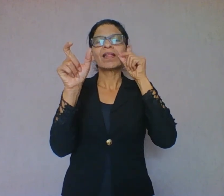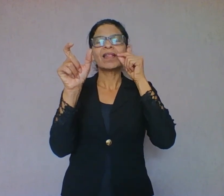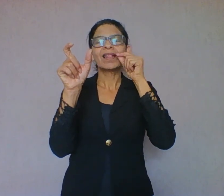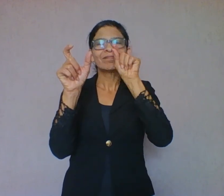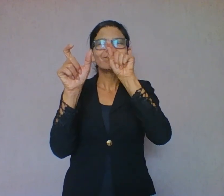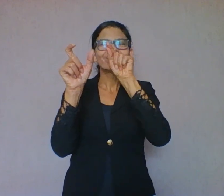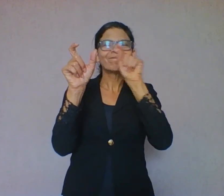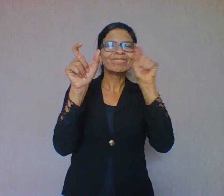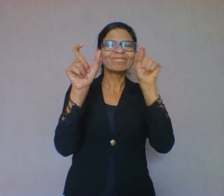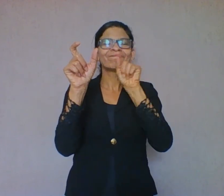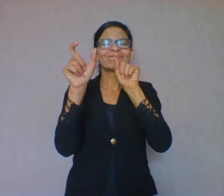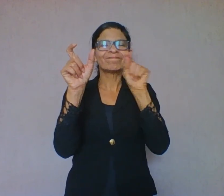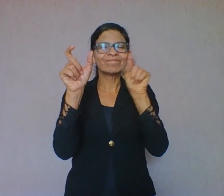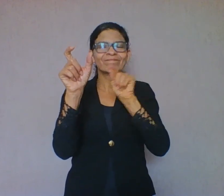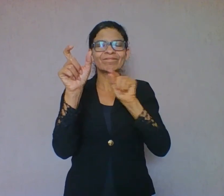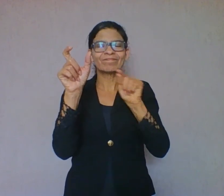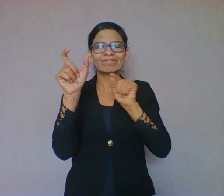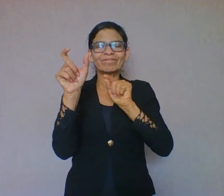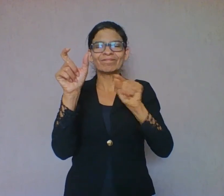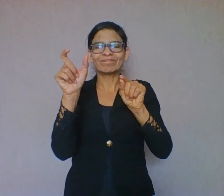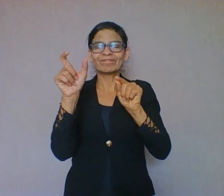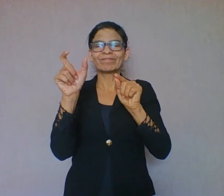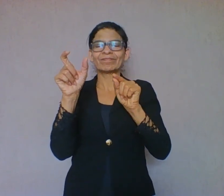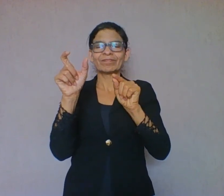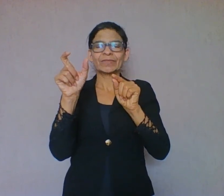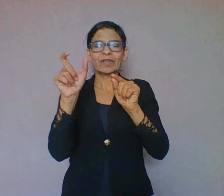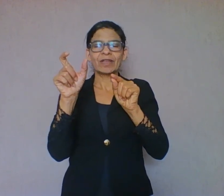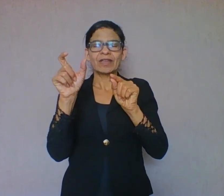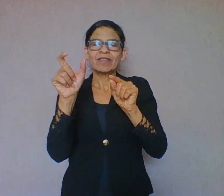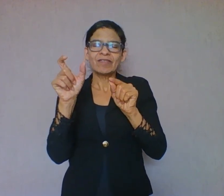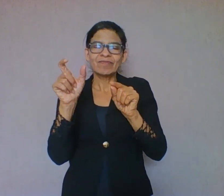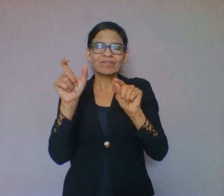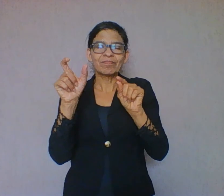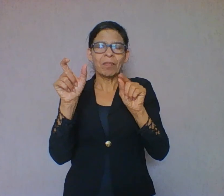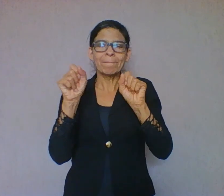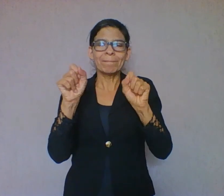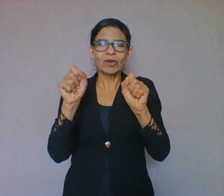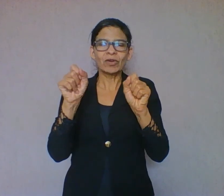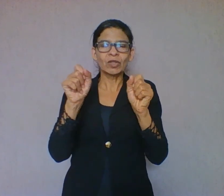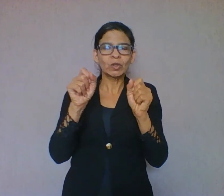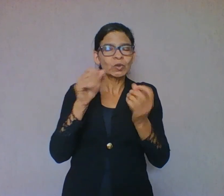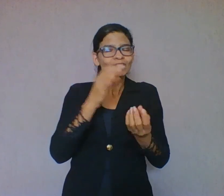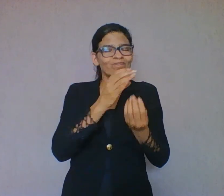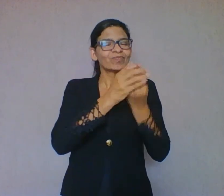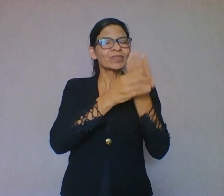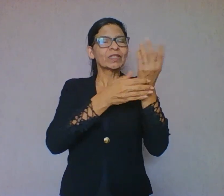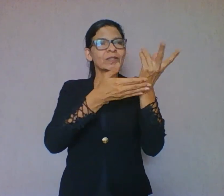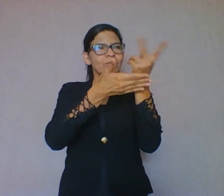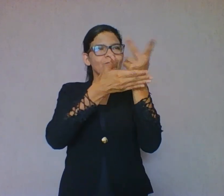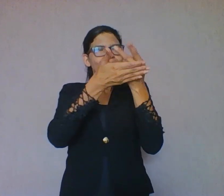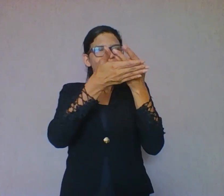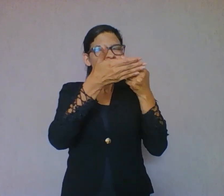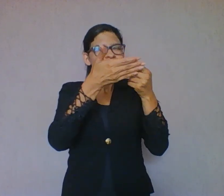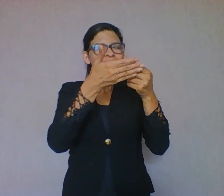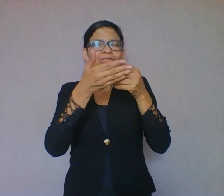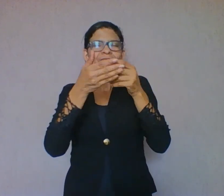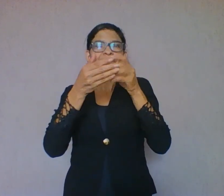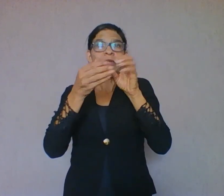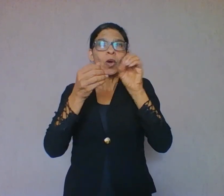elaborar o que? Um esquema ou uma síntese. Depois, tomar notas. O que é tomar notas?